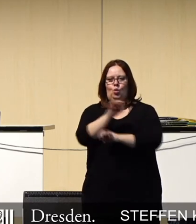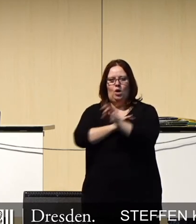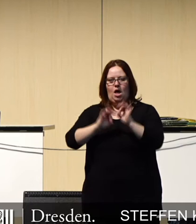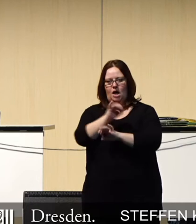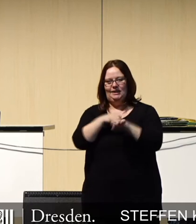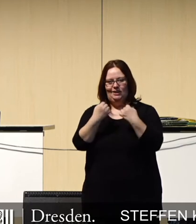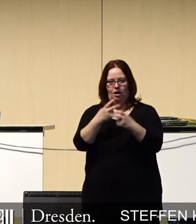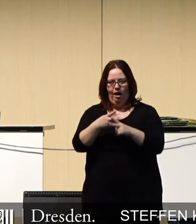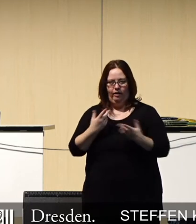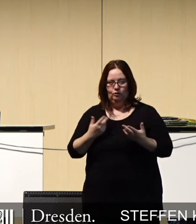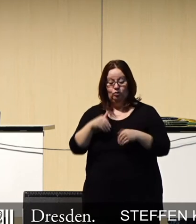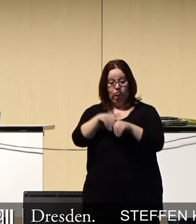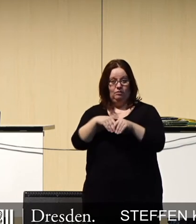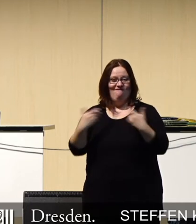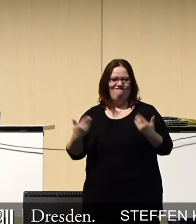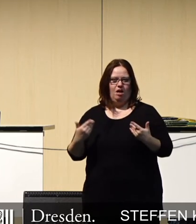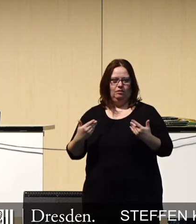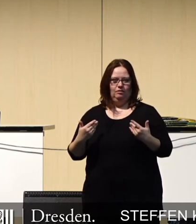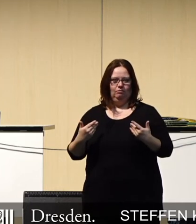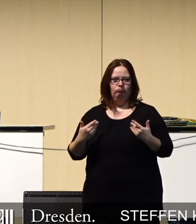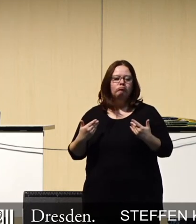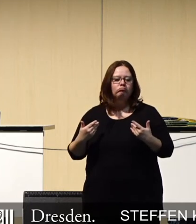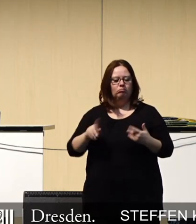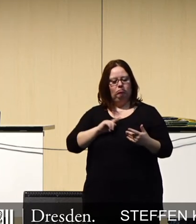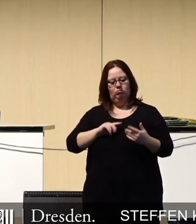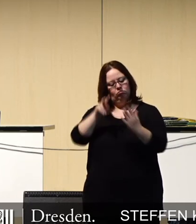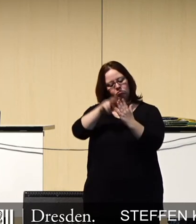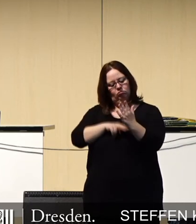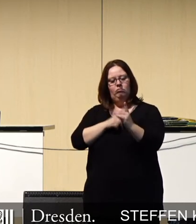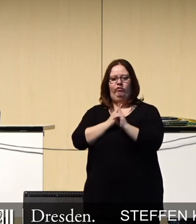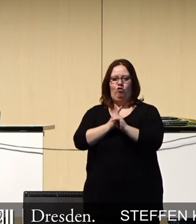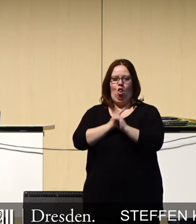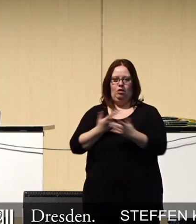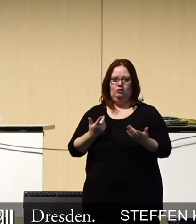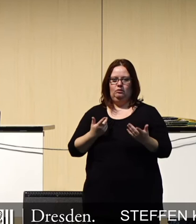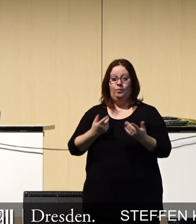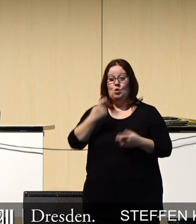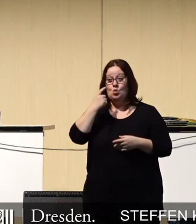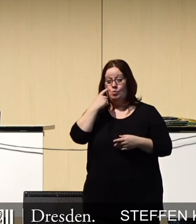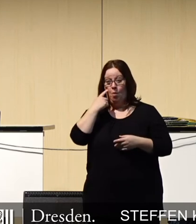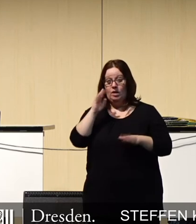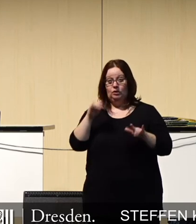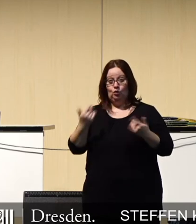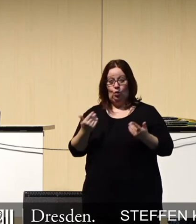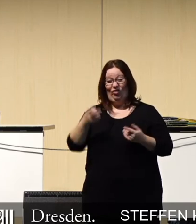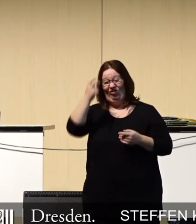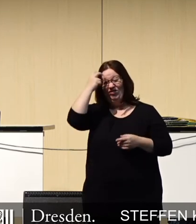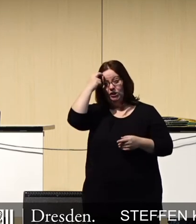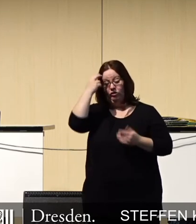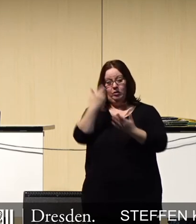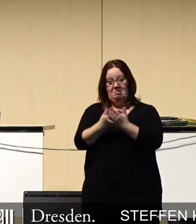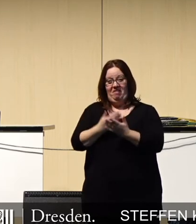Und das, was sie dort finden, daran orientieren wir uns. Und demnach geht derzeit nach wissenschaftlichen Kenntnisstand